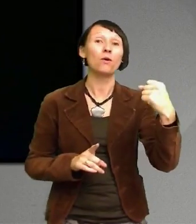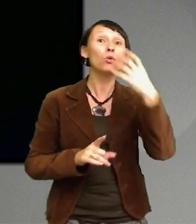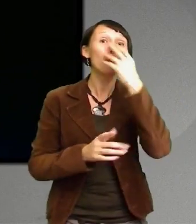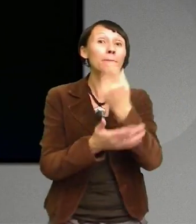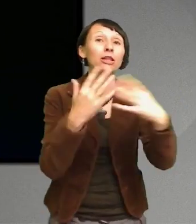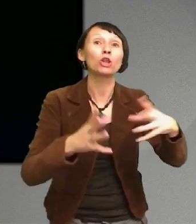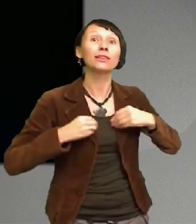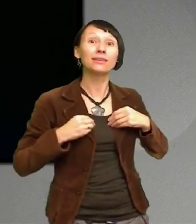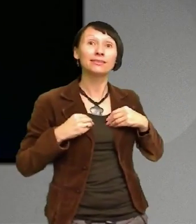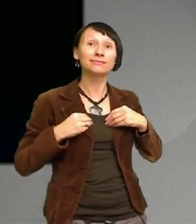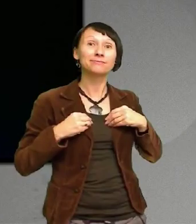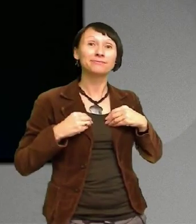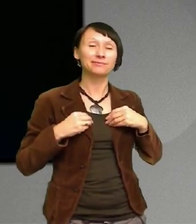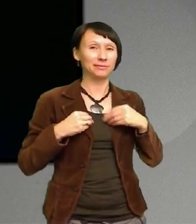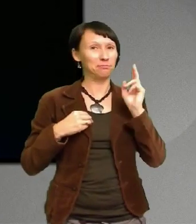bättre Än att höra att man gör ett bra jobb